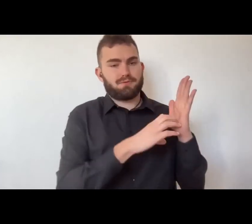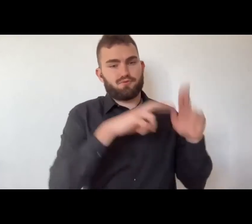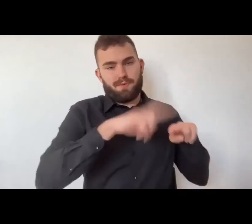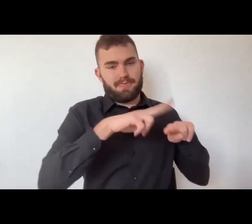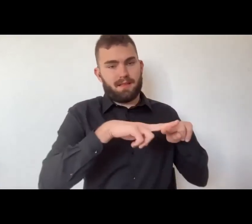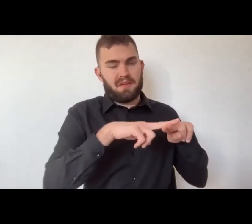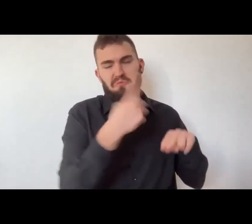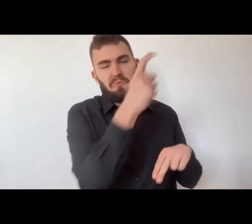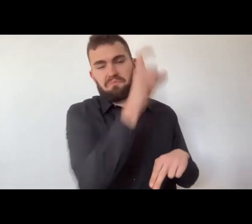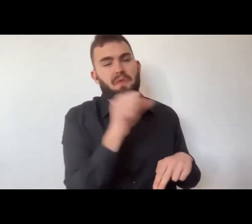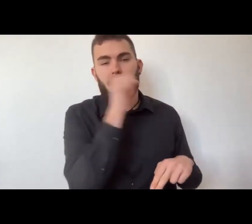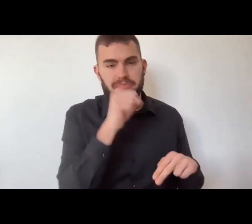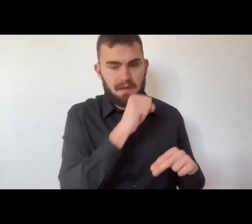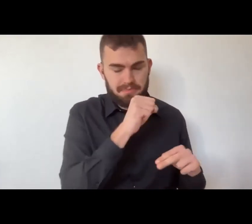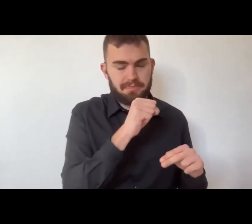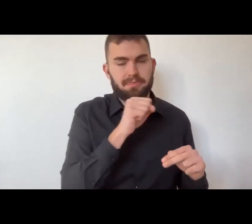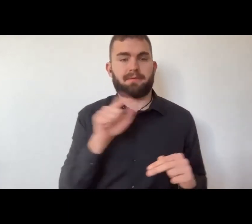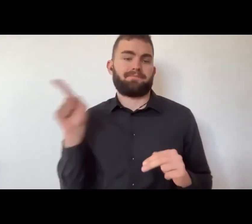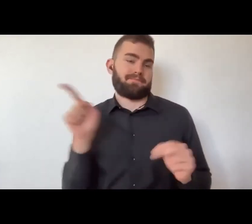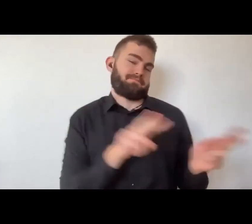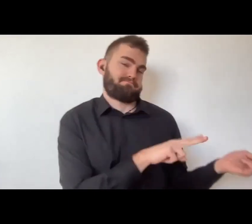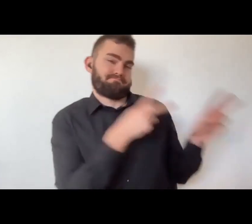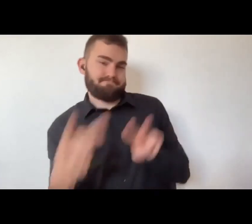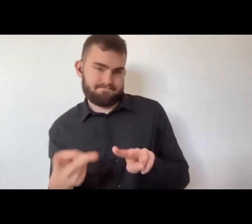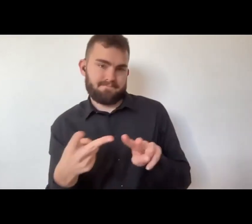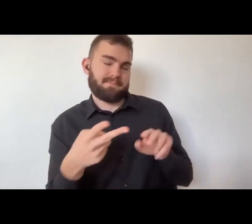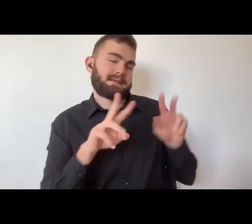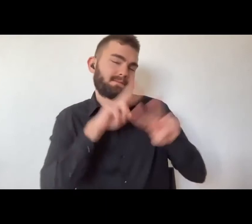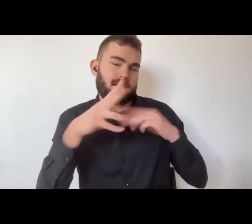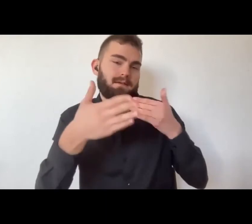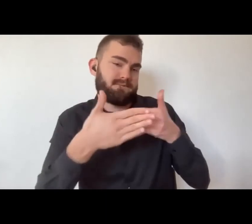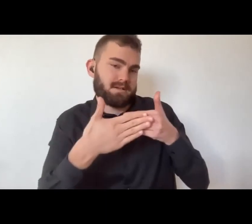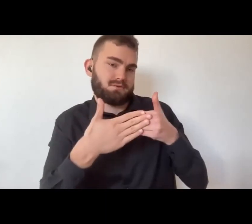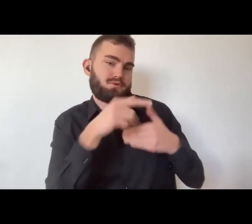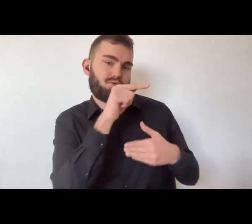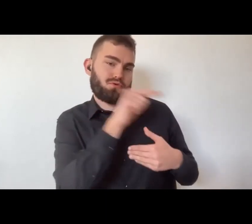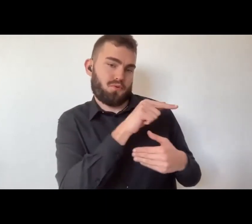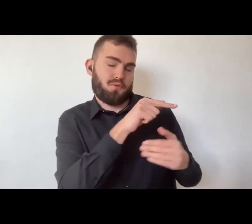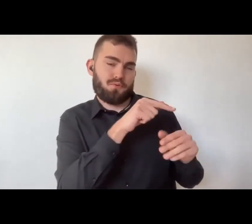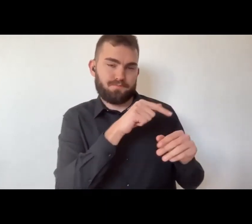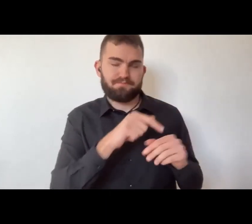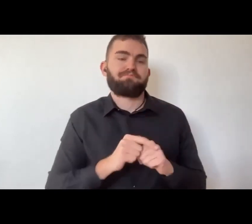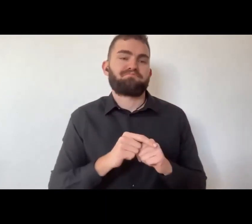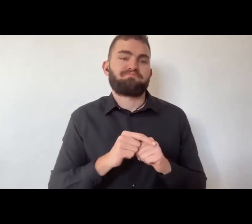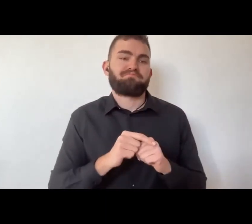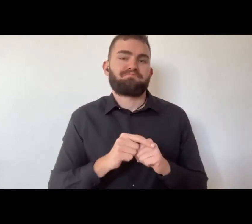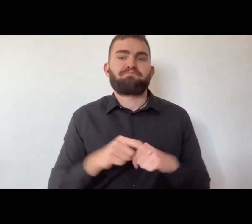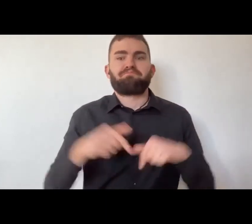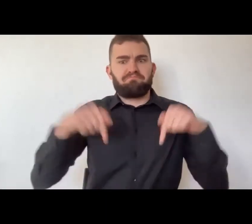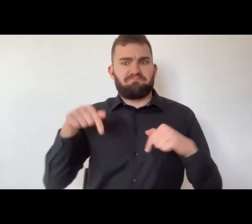in Lingua dei Segni. In questo primo esempio è una canzone tradotta da un testo italiano